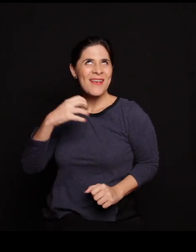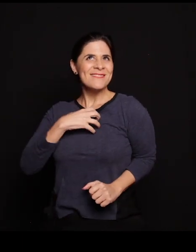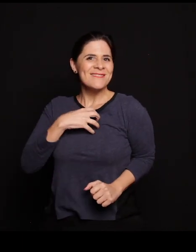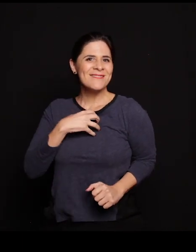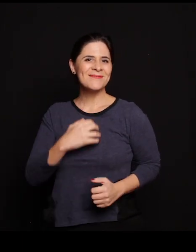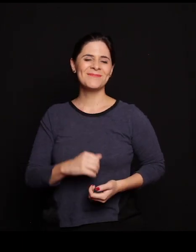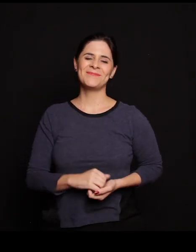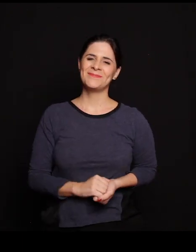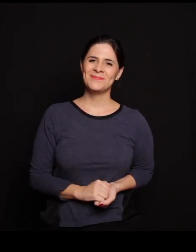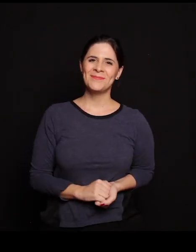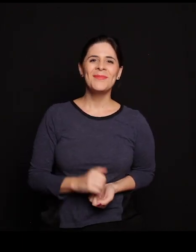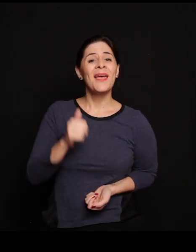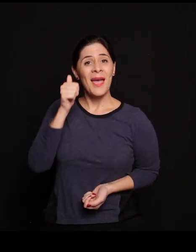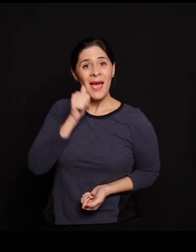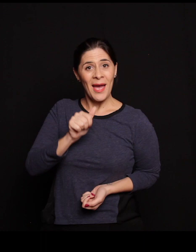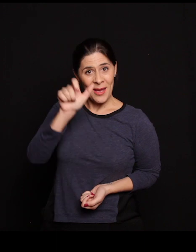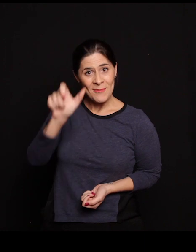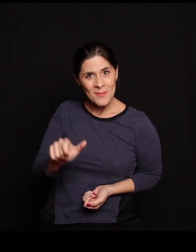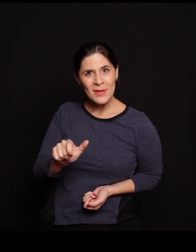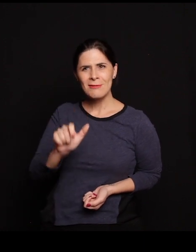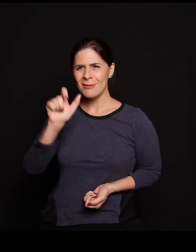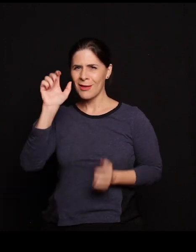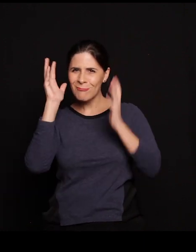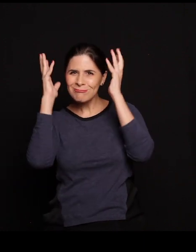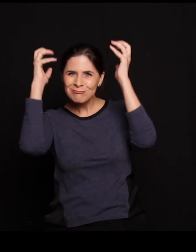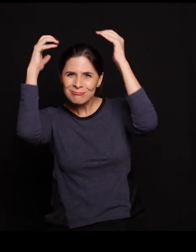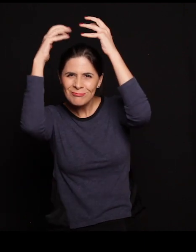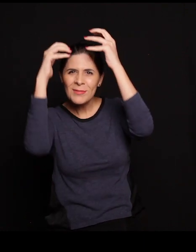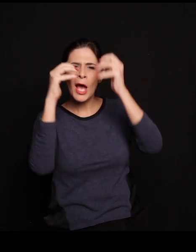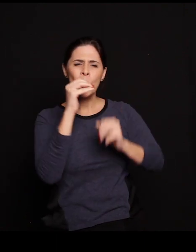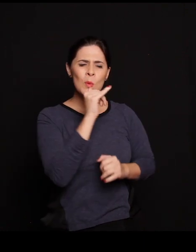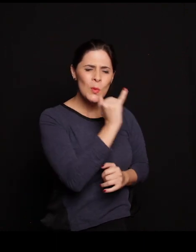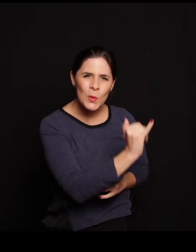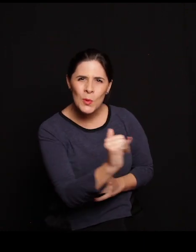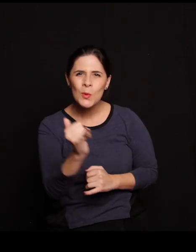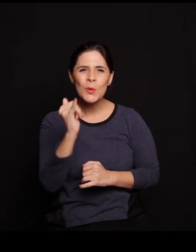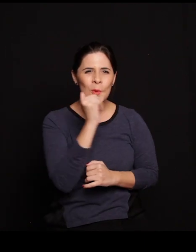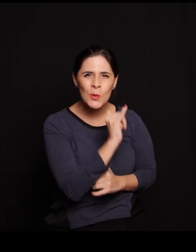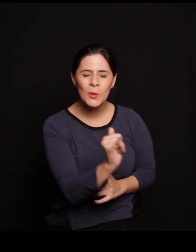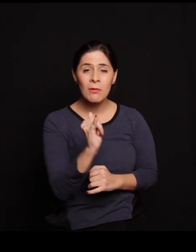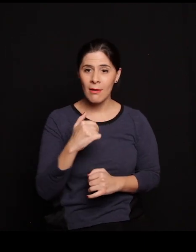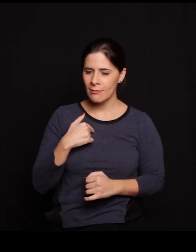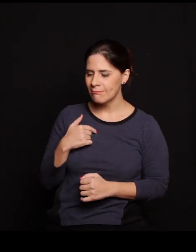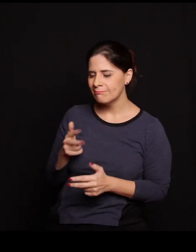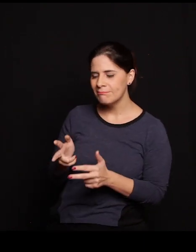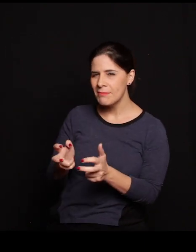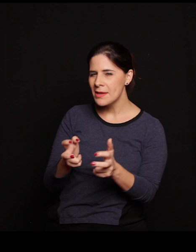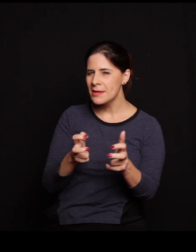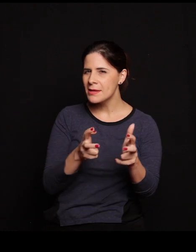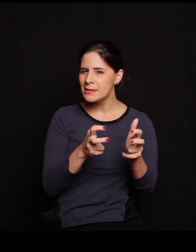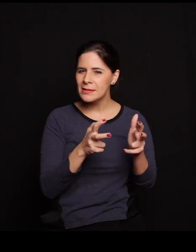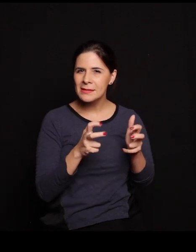Quando eu conto a história e vejo as crianças negras, as meninas negras, com a mão nos seus